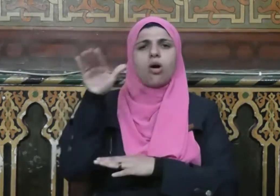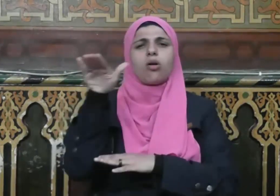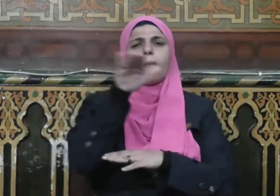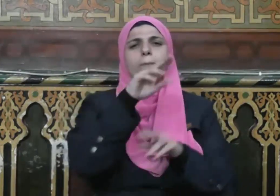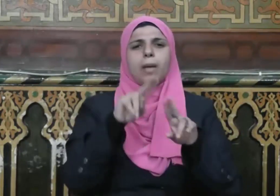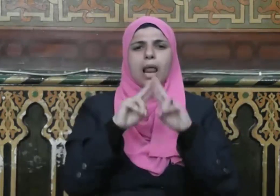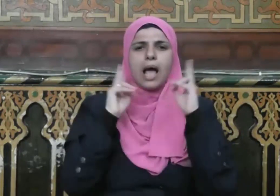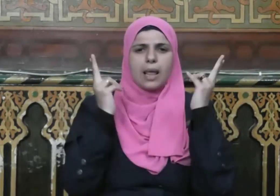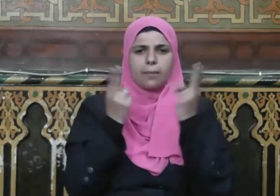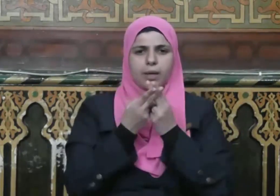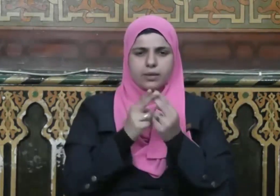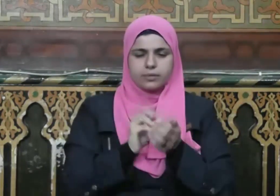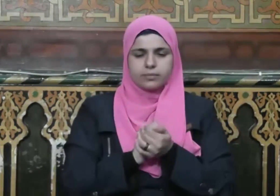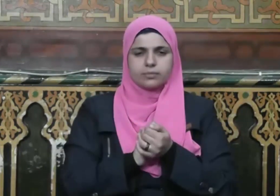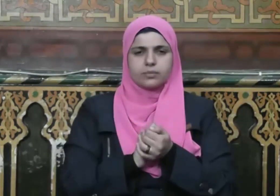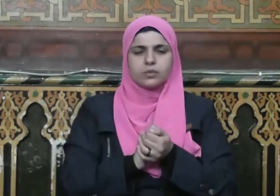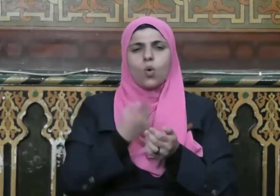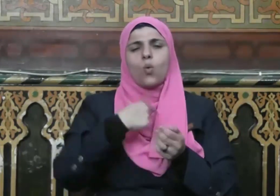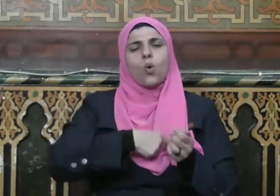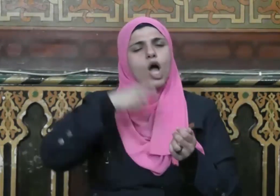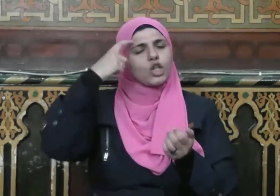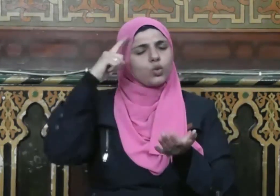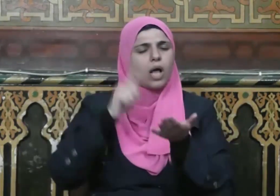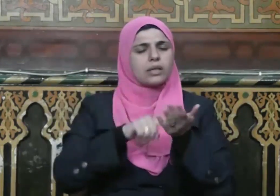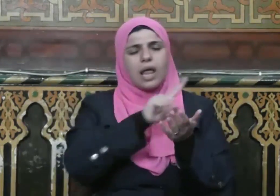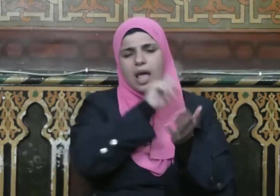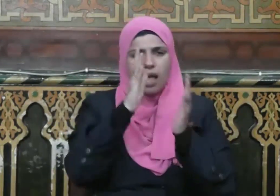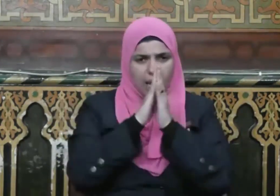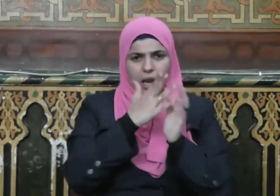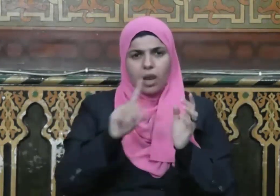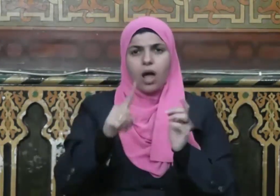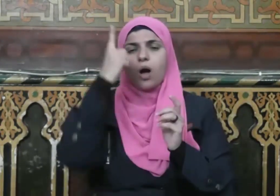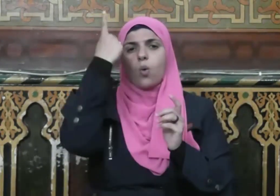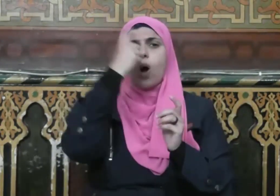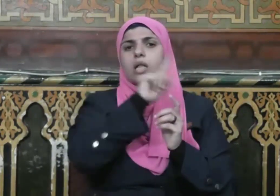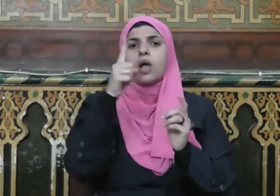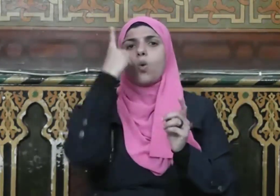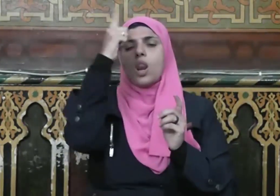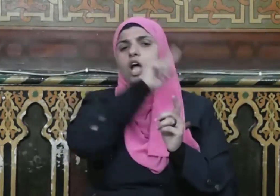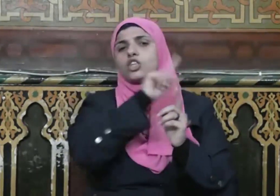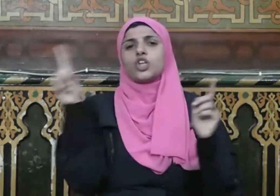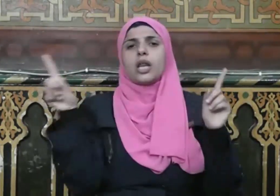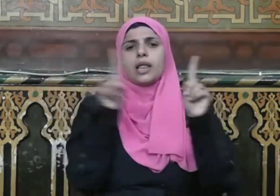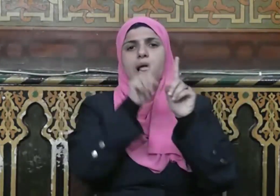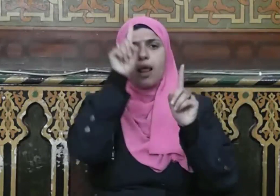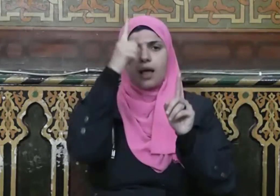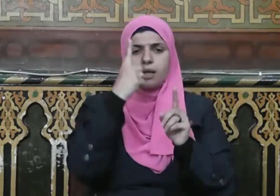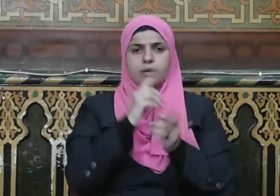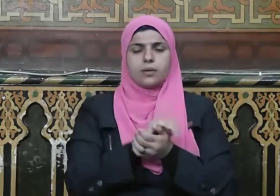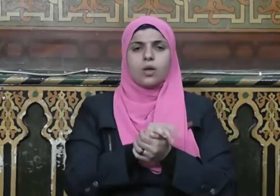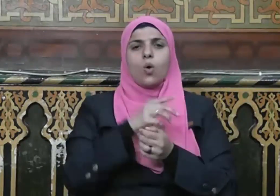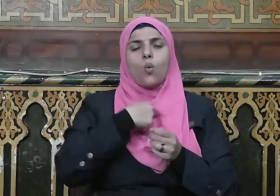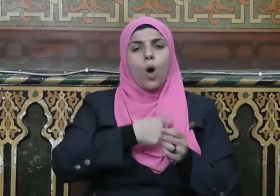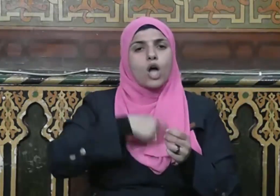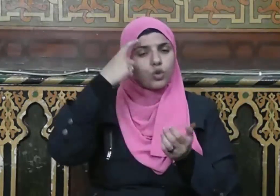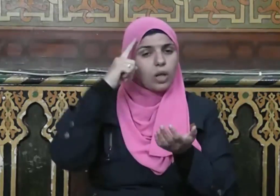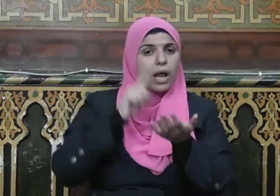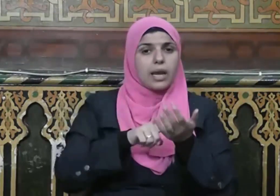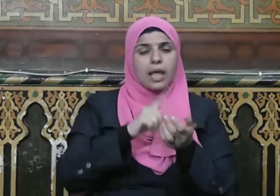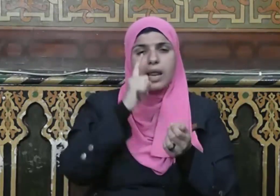العالمين وأشهد أن لا إله إلا الله وحده لا شريك له وأشهد أن سيدنا